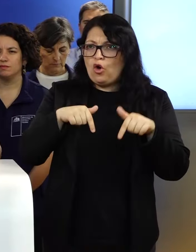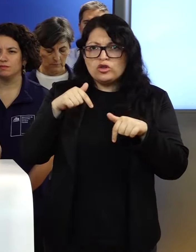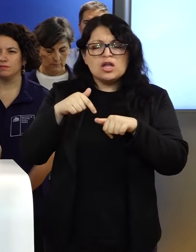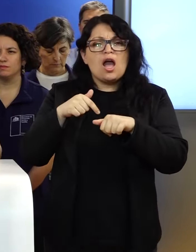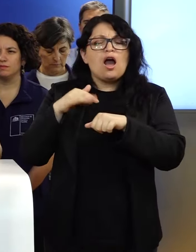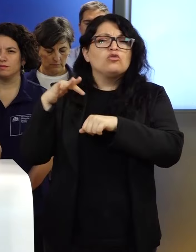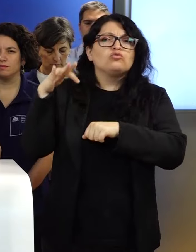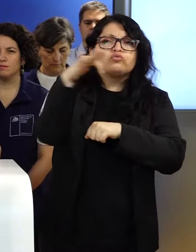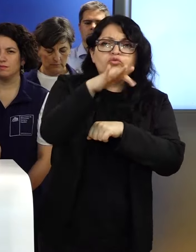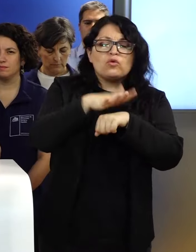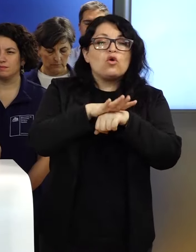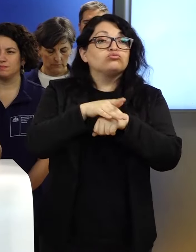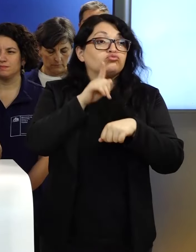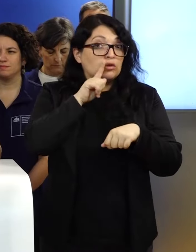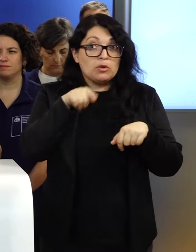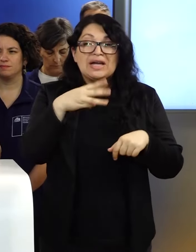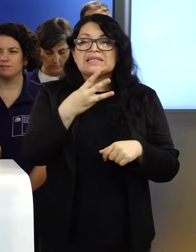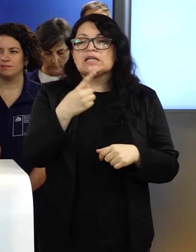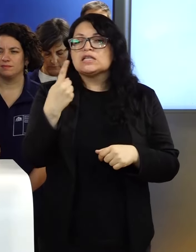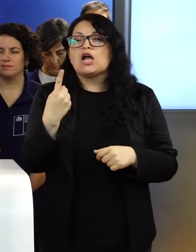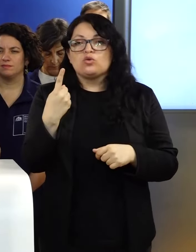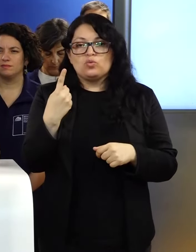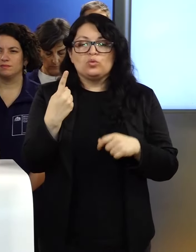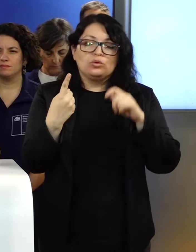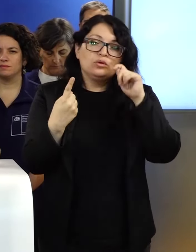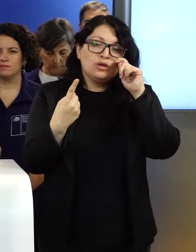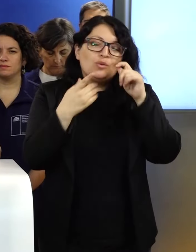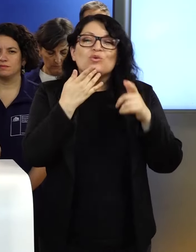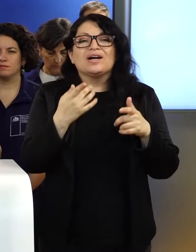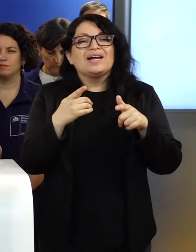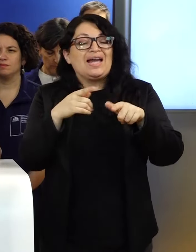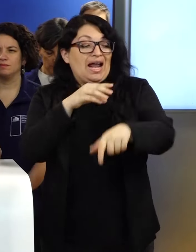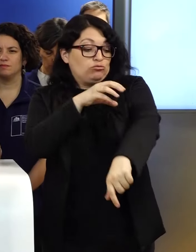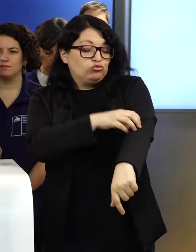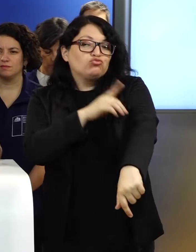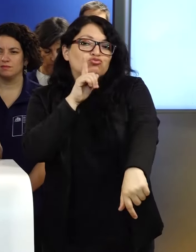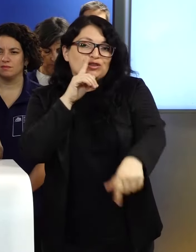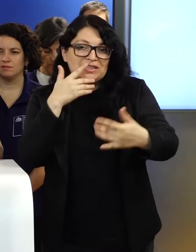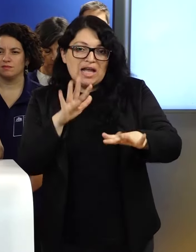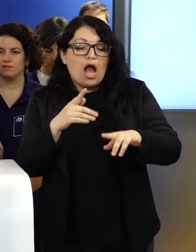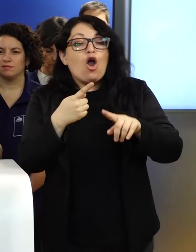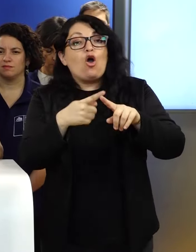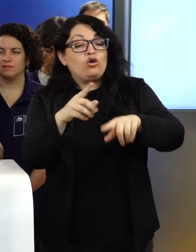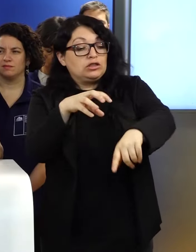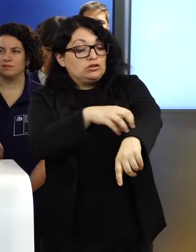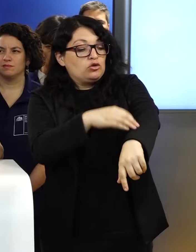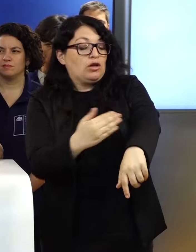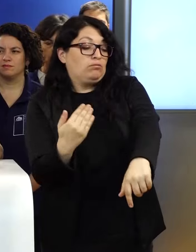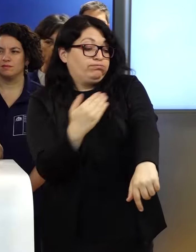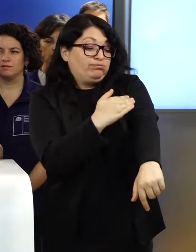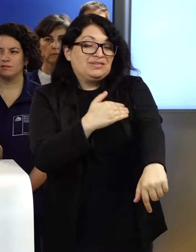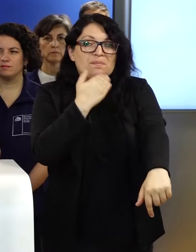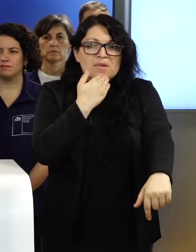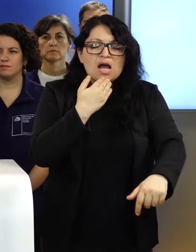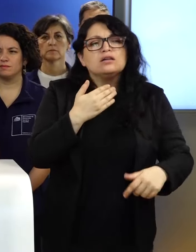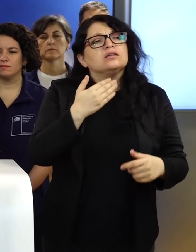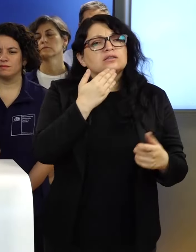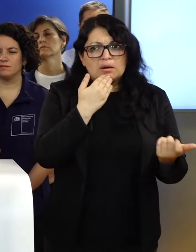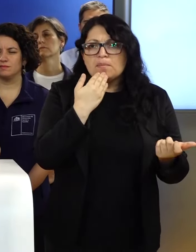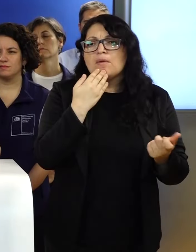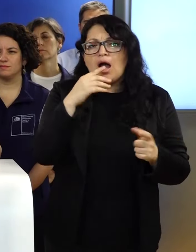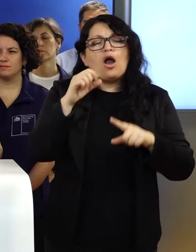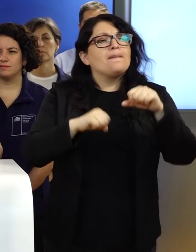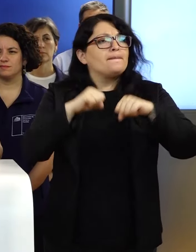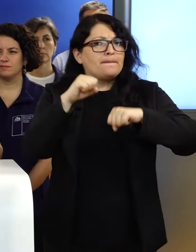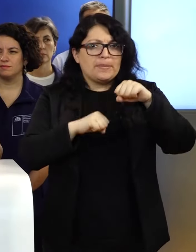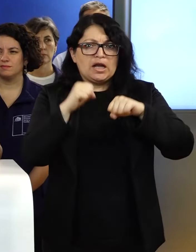hoy. Fueron 31 medios aéreos al final sumados entre los que tiene la región, los que se desplazaron de otras regiones y colaboraciones del sector